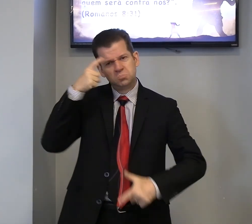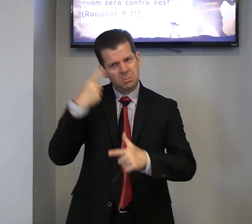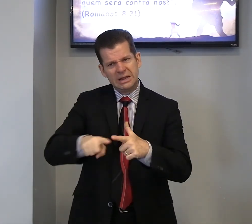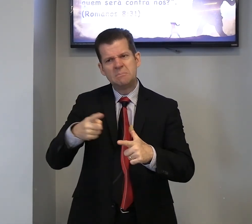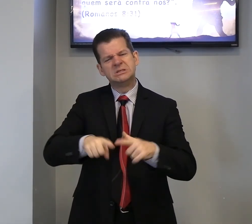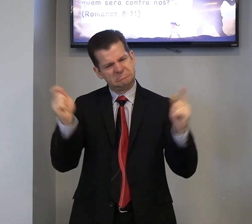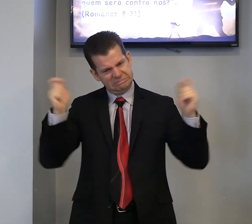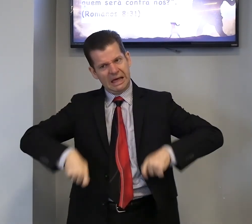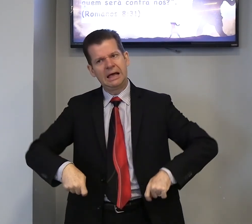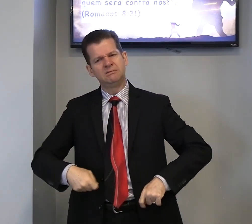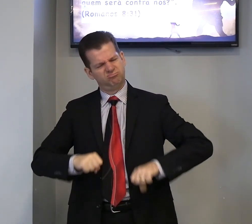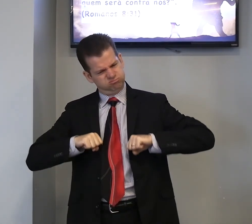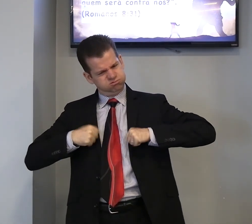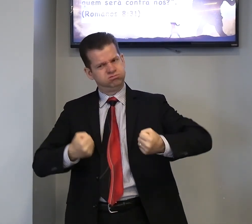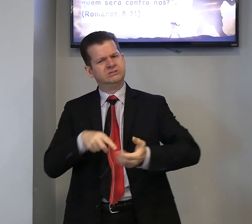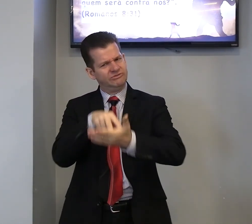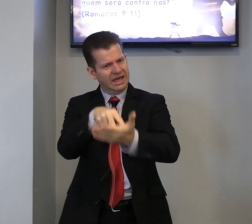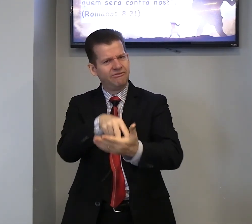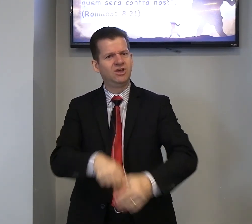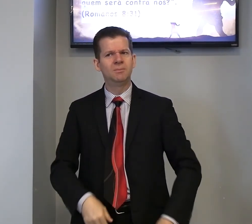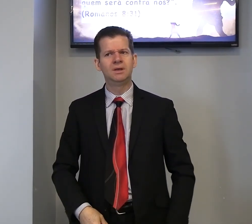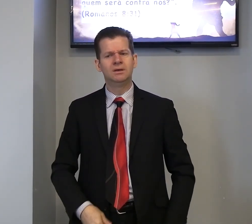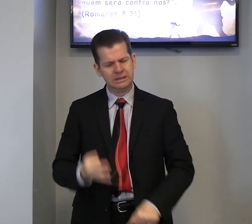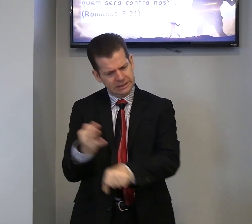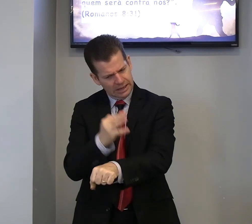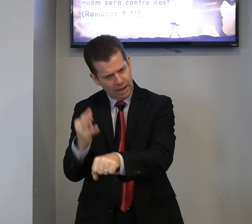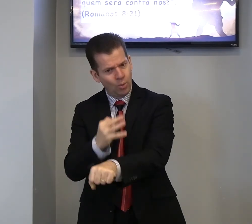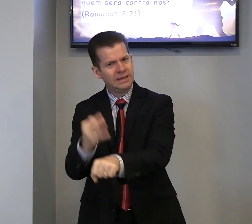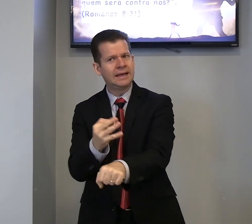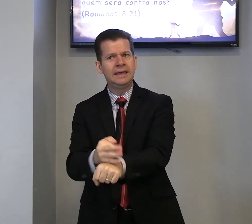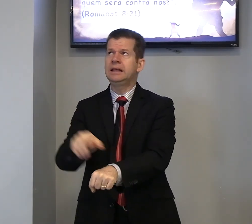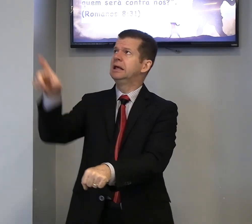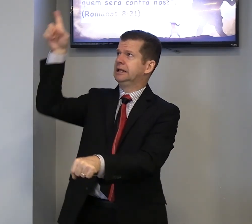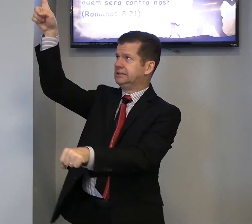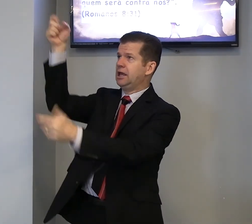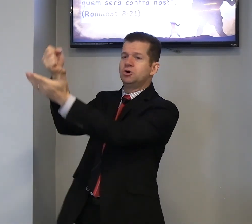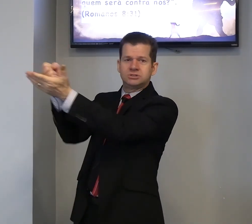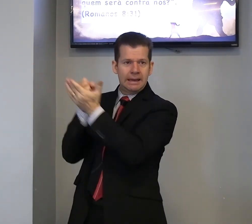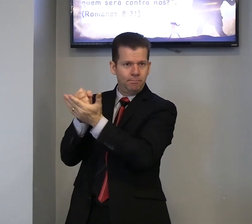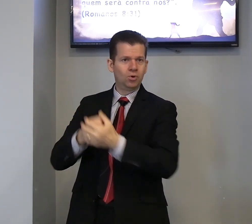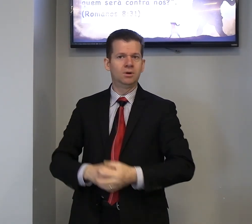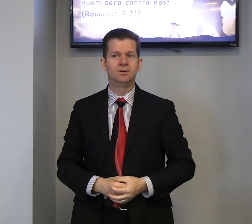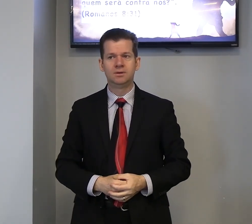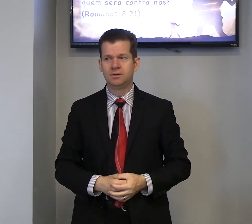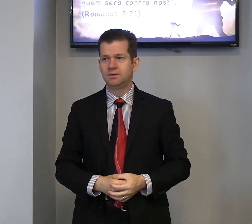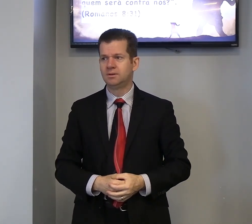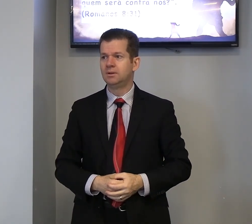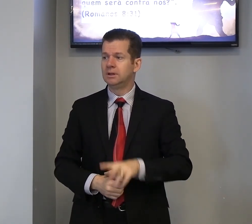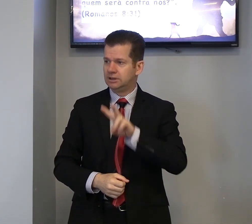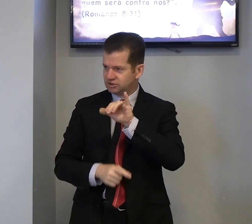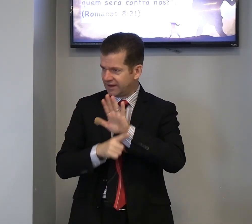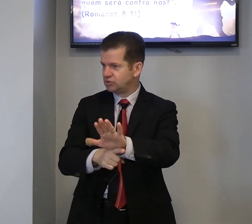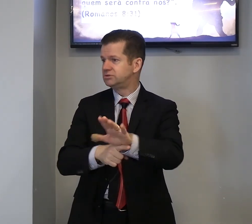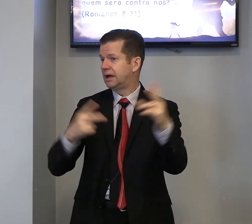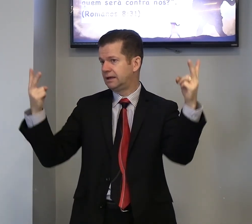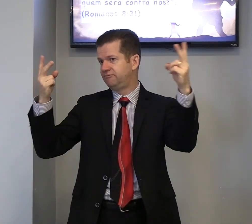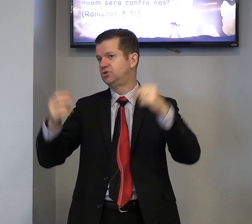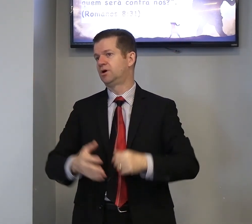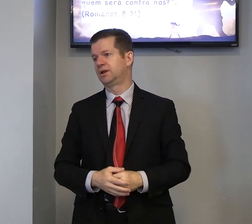problemas, dá, fica firme, aguenta aí, Deus é por, Deus vai ajudar, vitória,